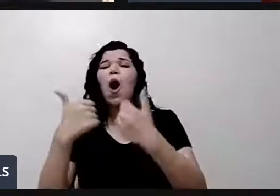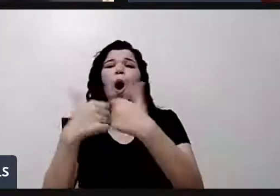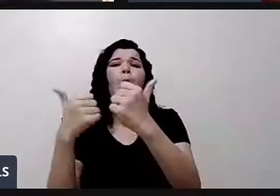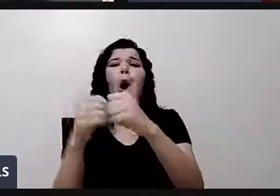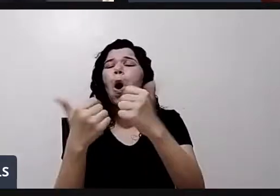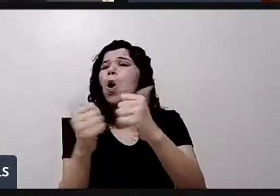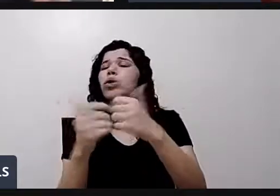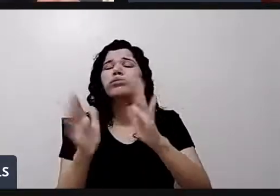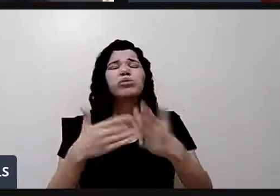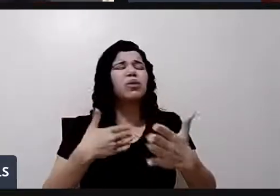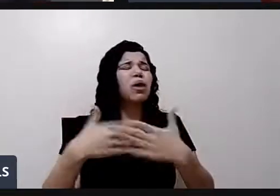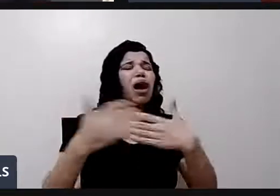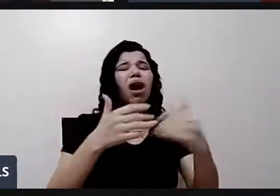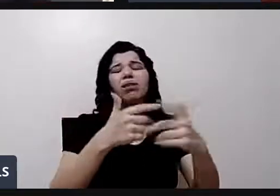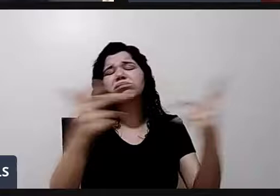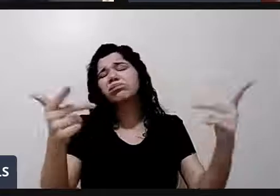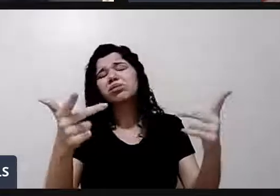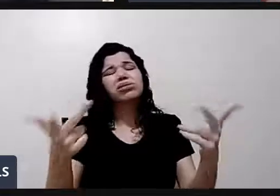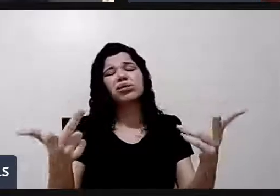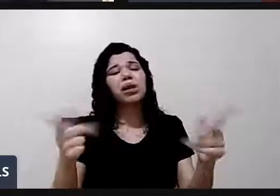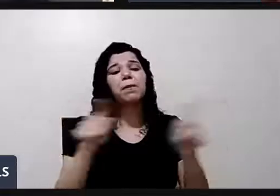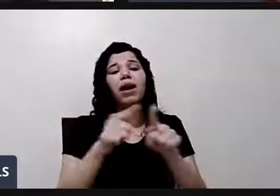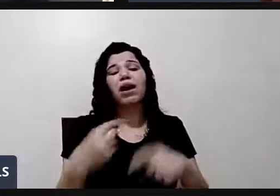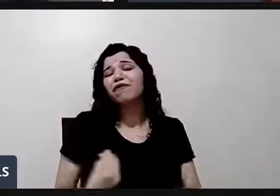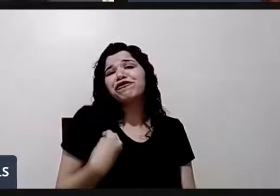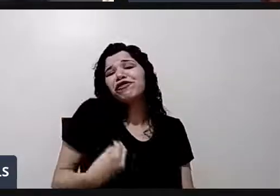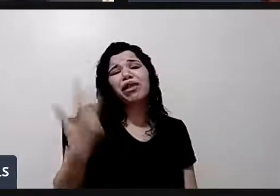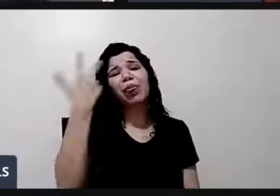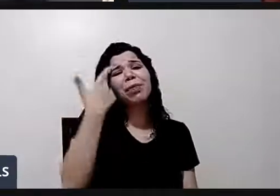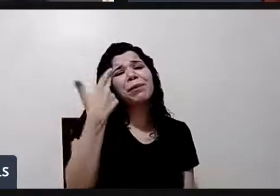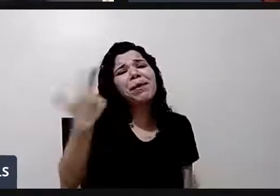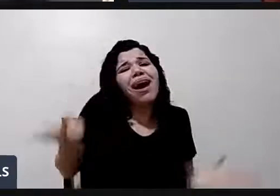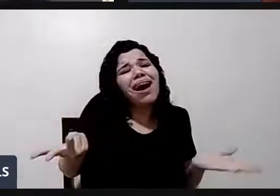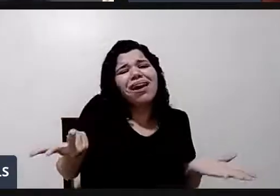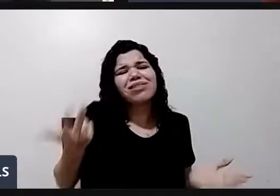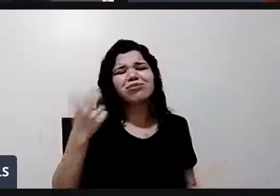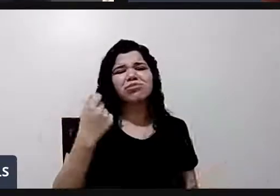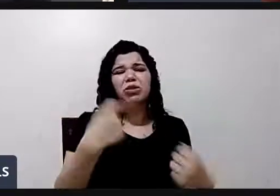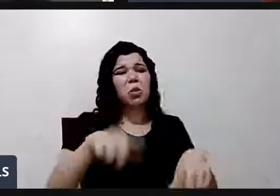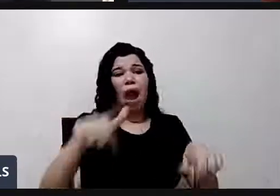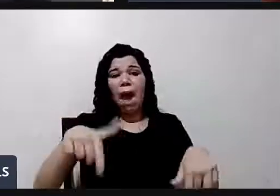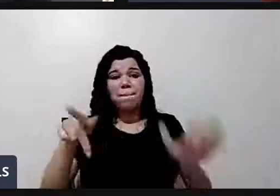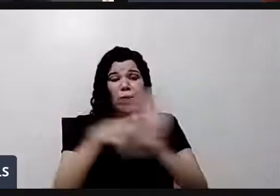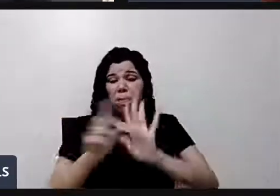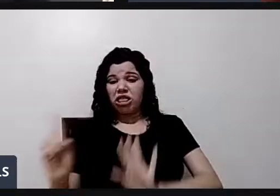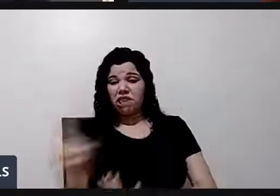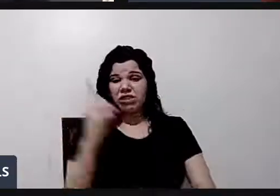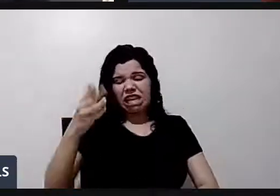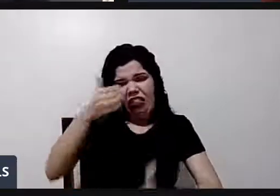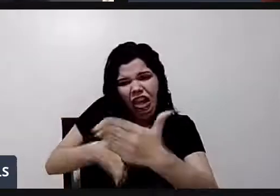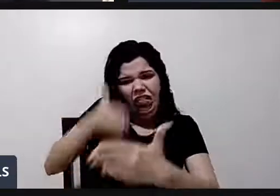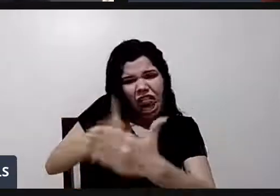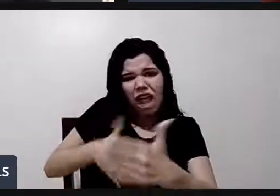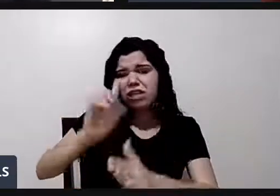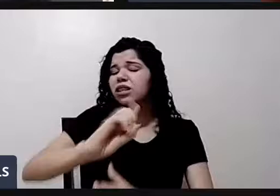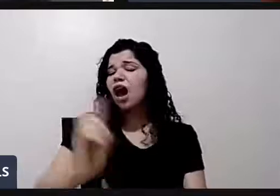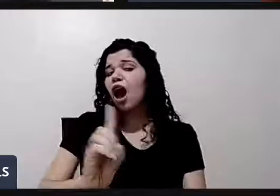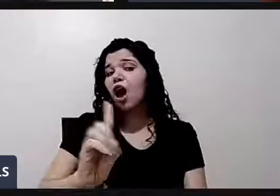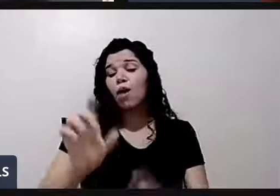Tem uma vida praticamente igual a qualquer pessoa. Então, não é a deficiência que vai fazer, que vai interromper a carreira. Agora,